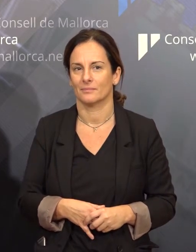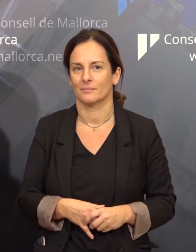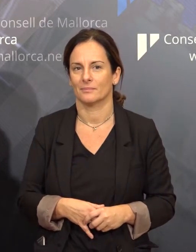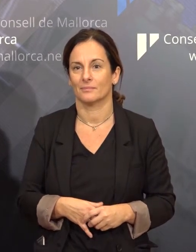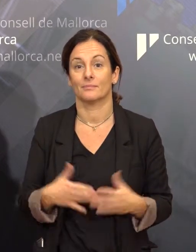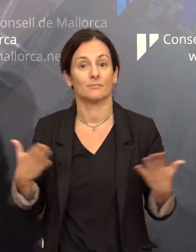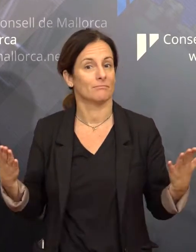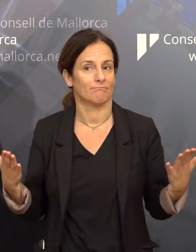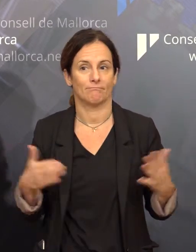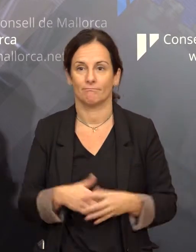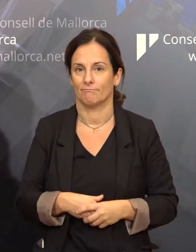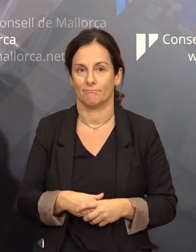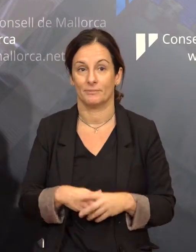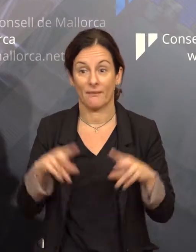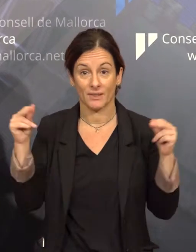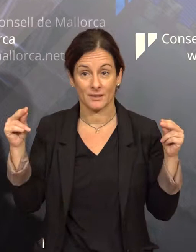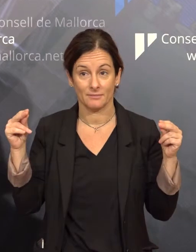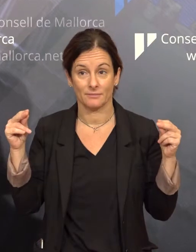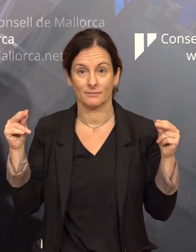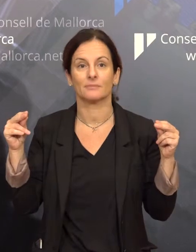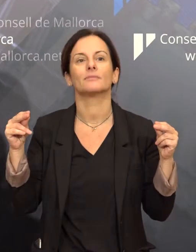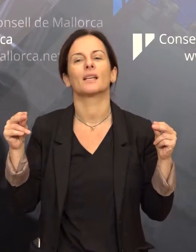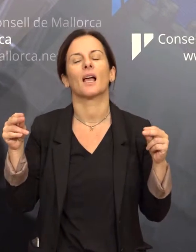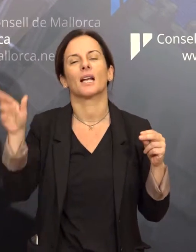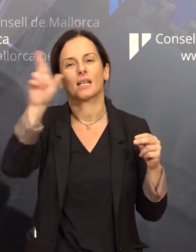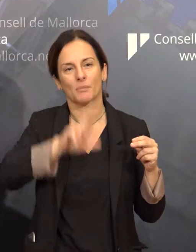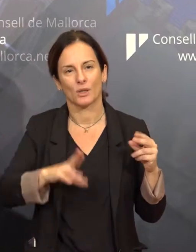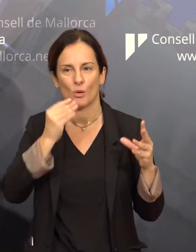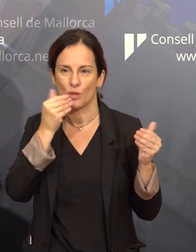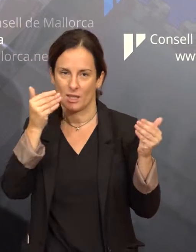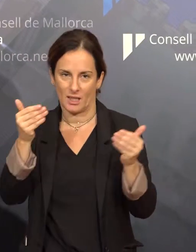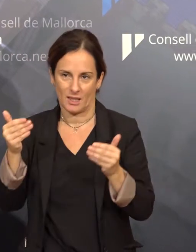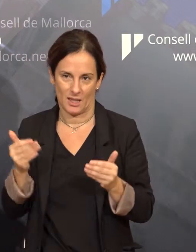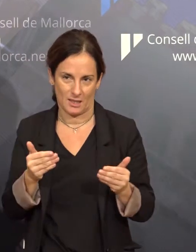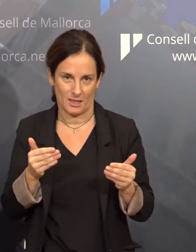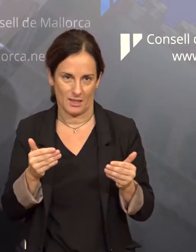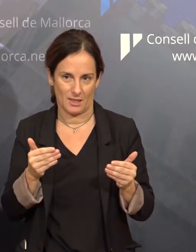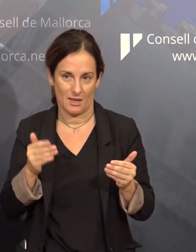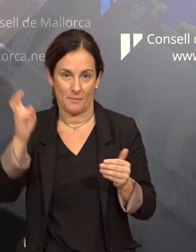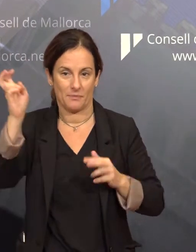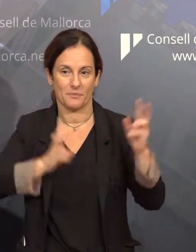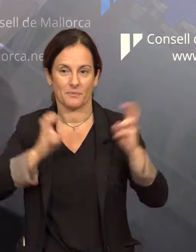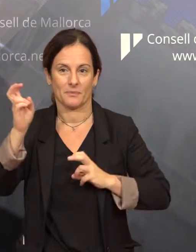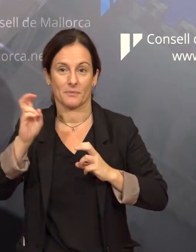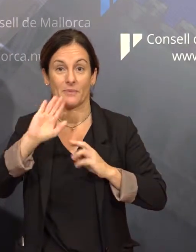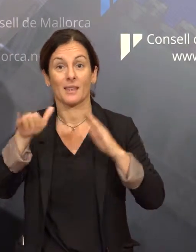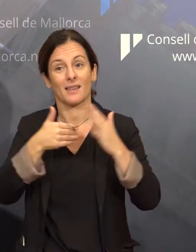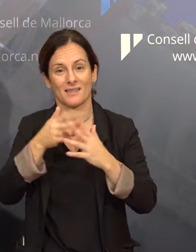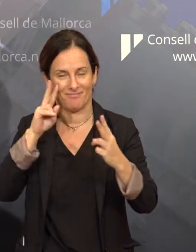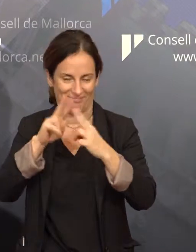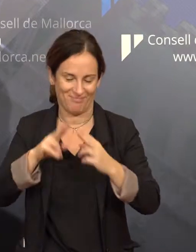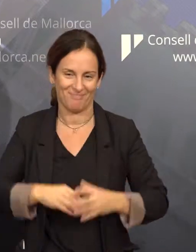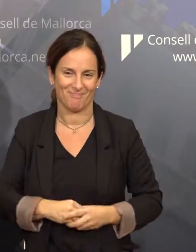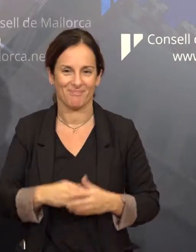Si no teniu res més, repeteix, moltíssimes gràcies per venir i fins la propera.